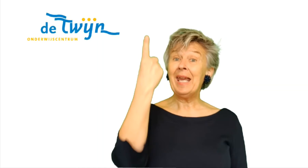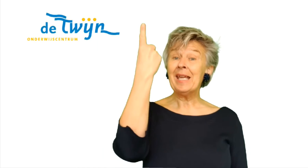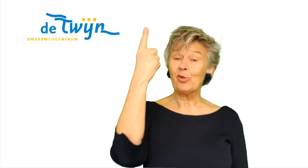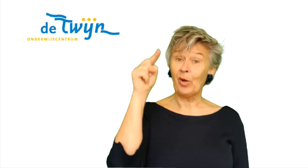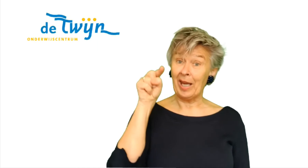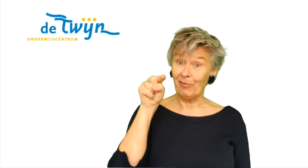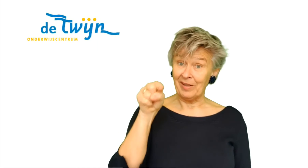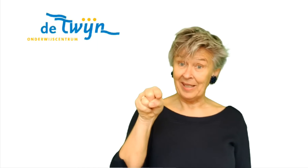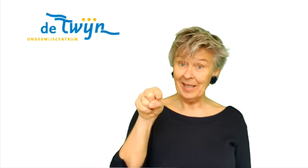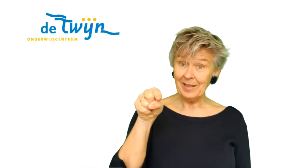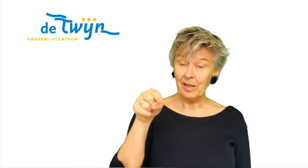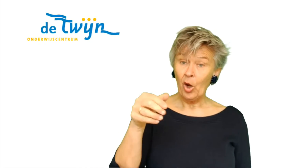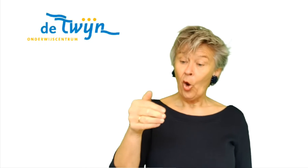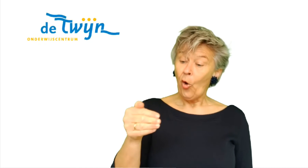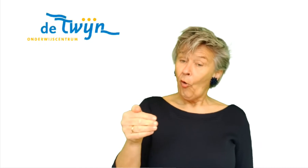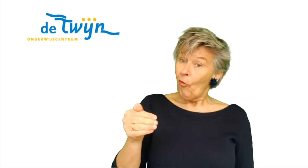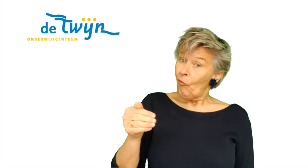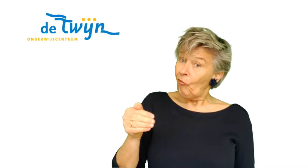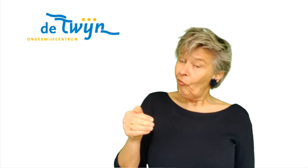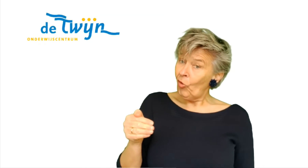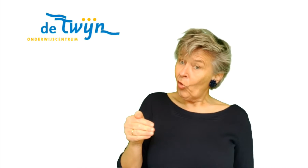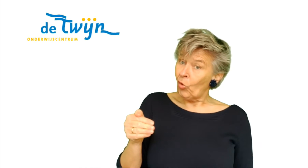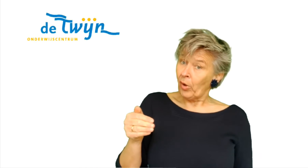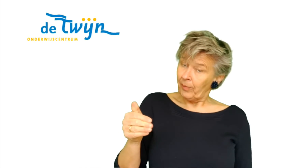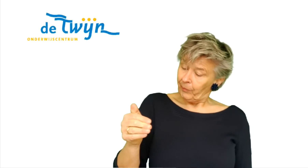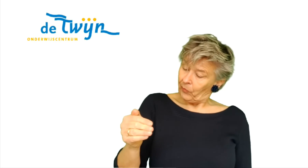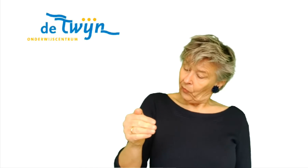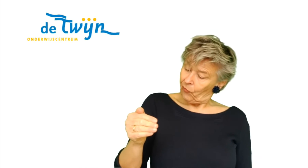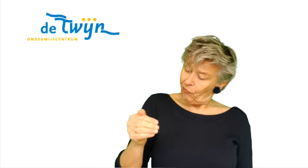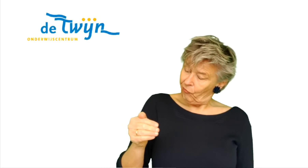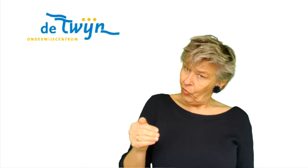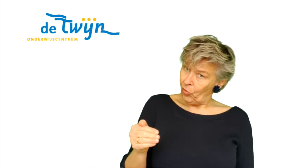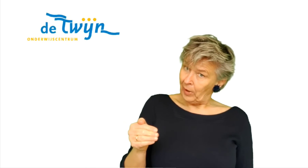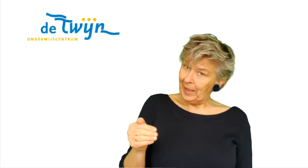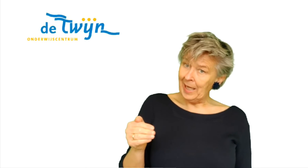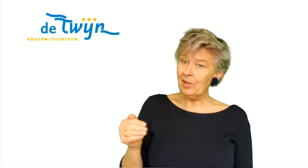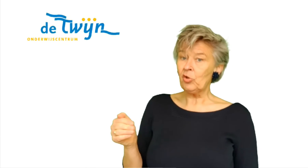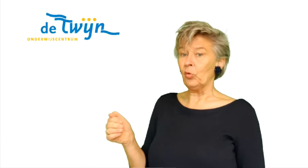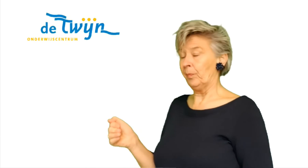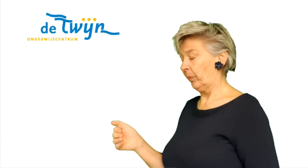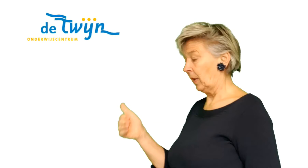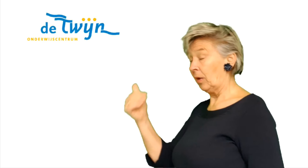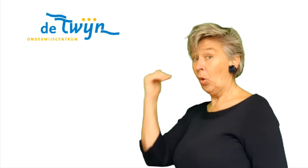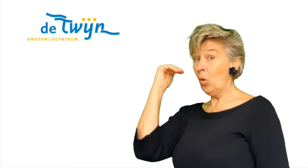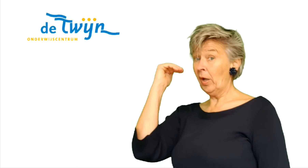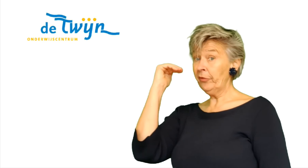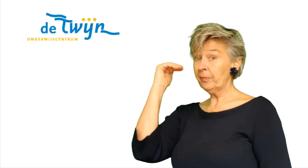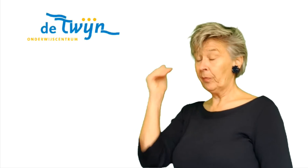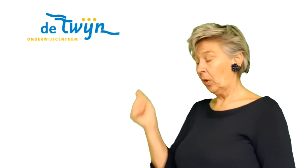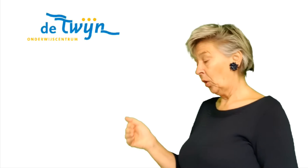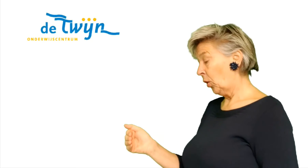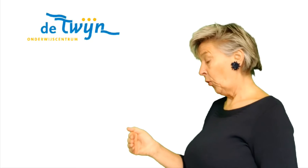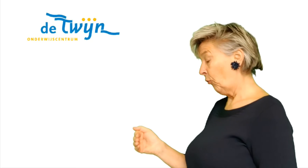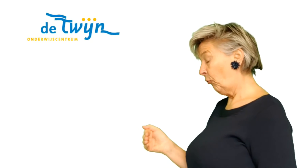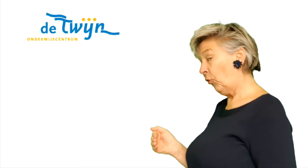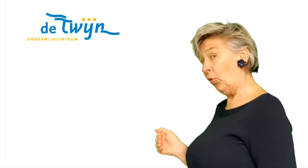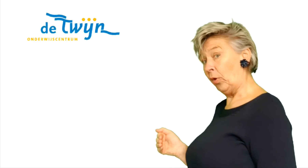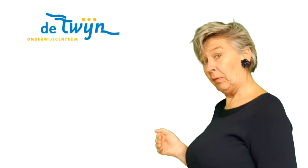eerst nog even dit. Voor. Voor. Naar je toe. Hoe kan het? Voor.